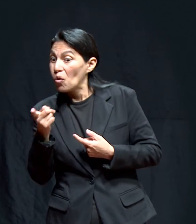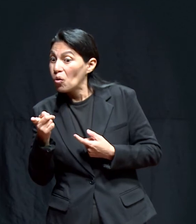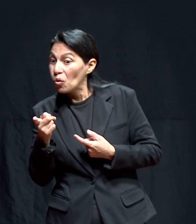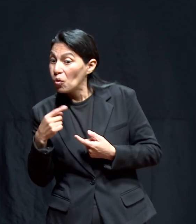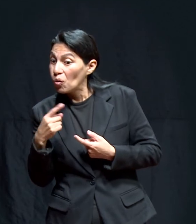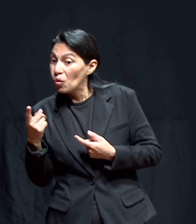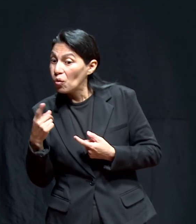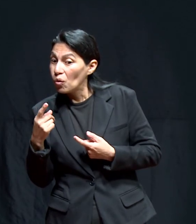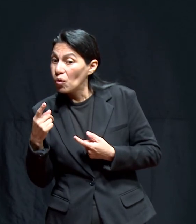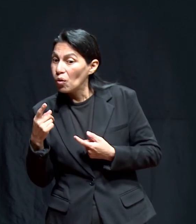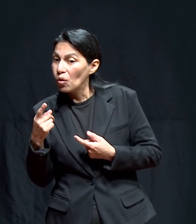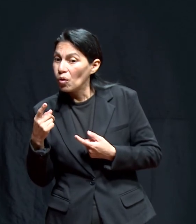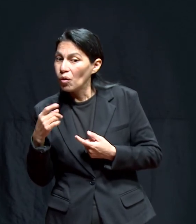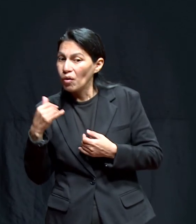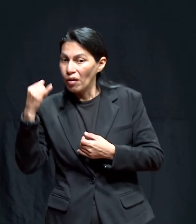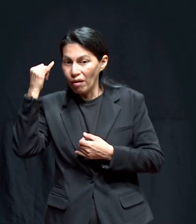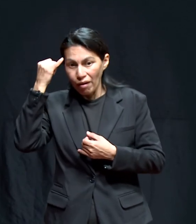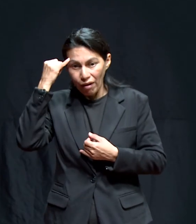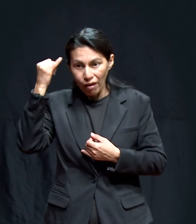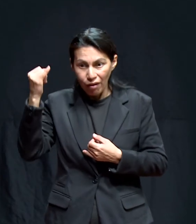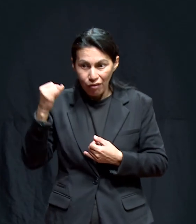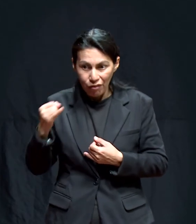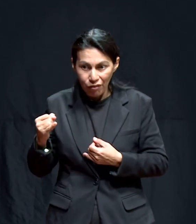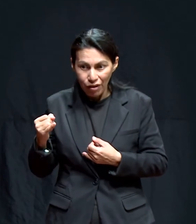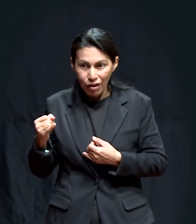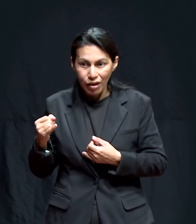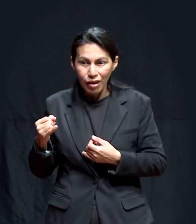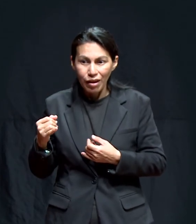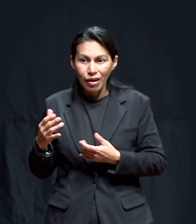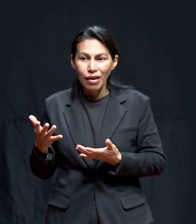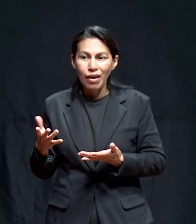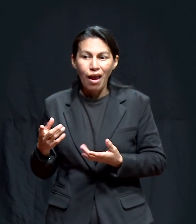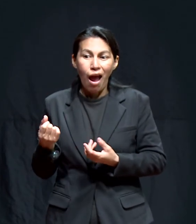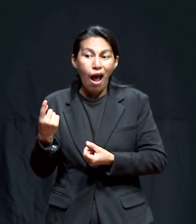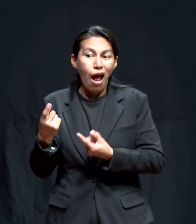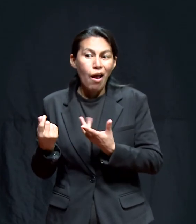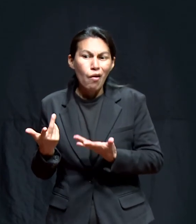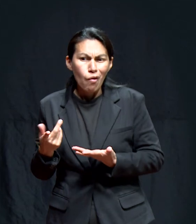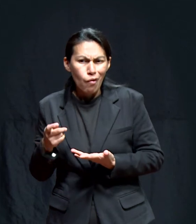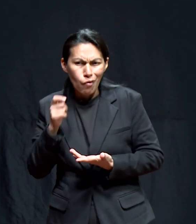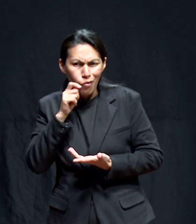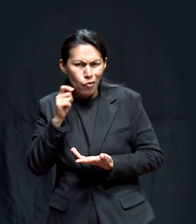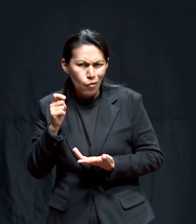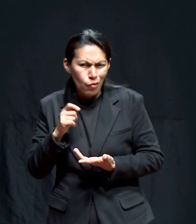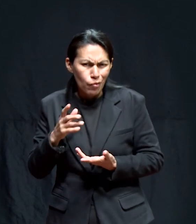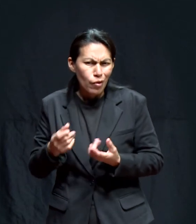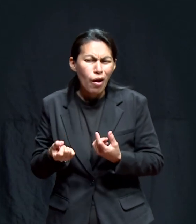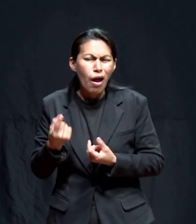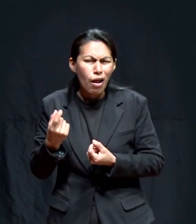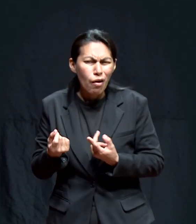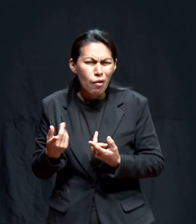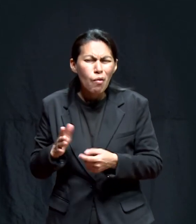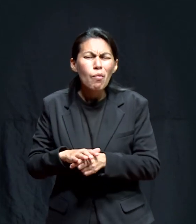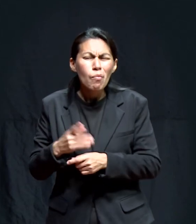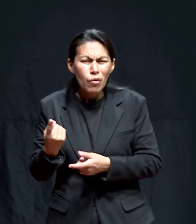dio el sábado, por eso te vas salir de temprano, y que por eso te paga tu salario del sábado.